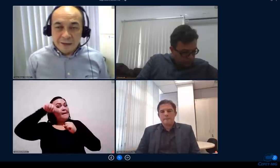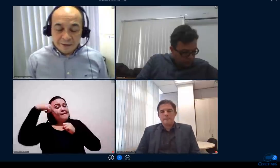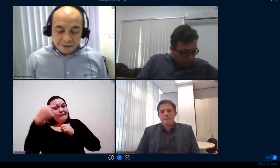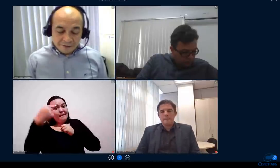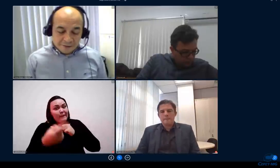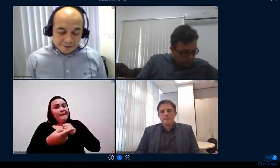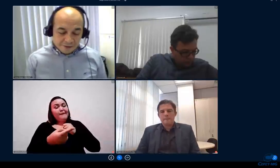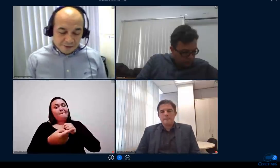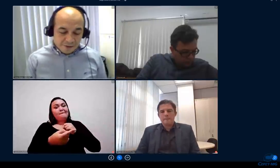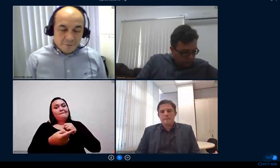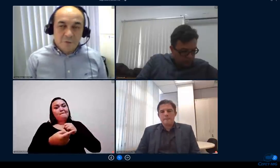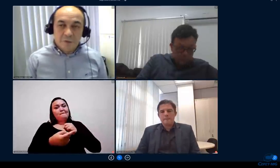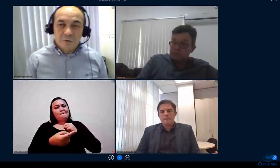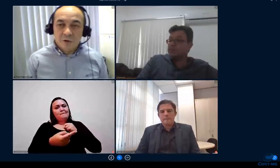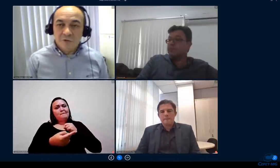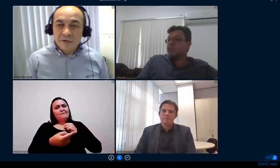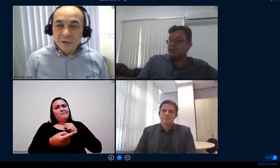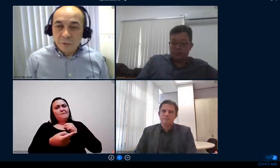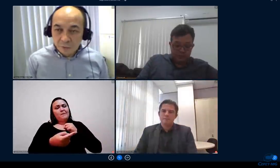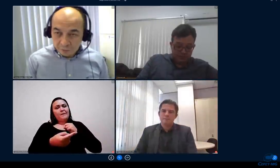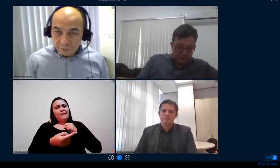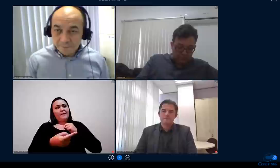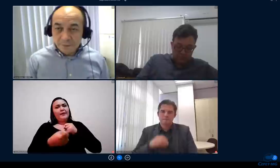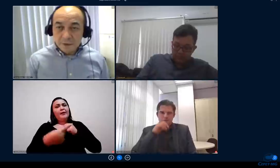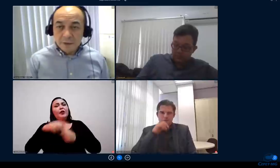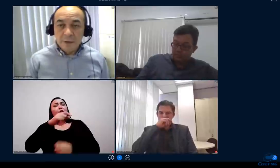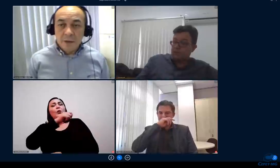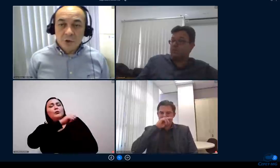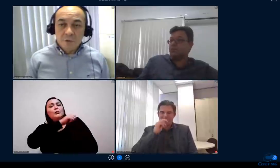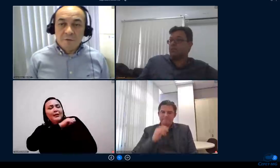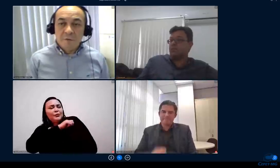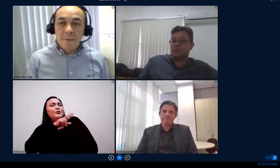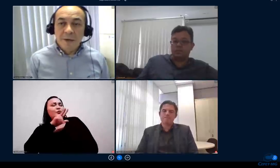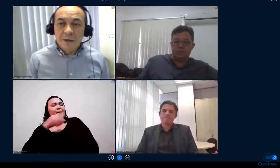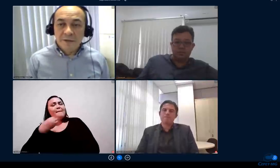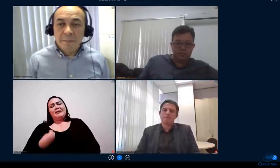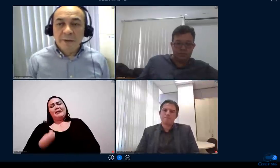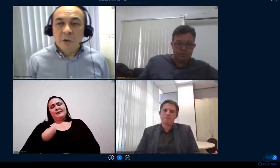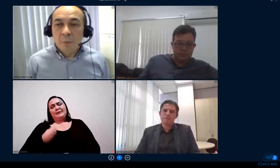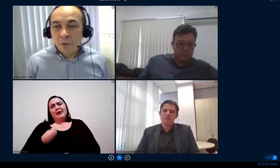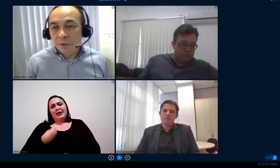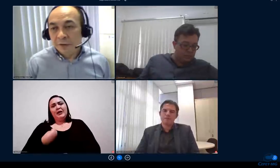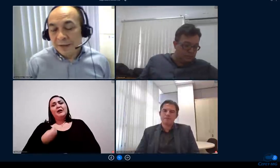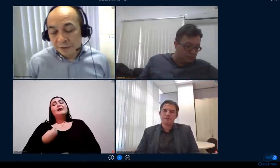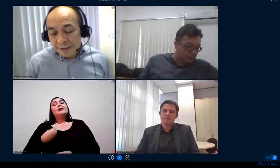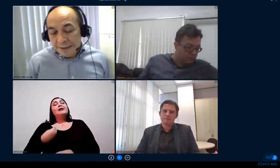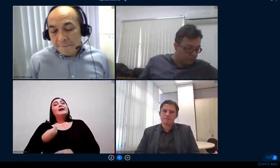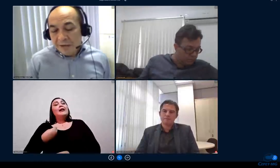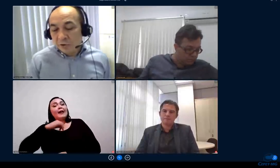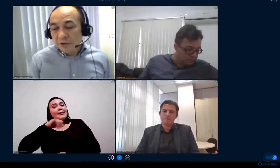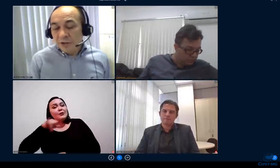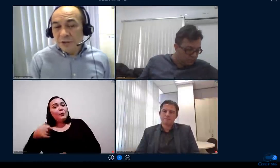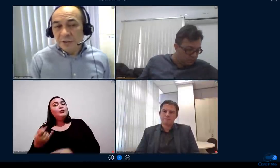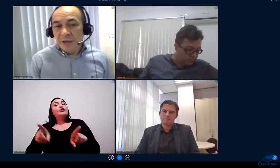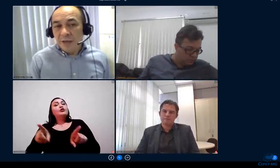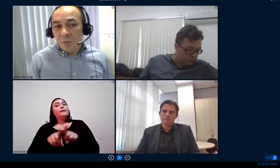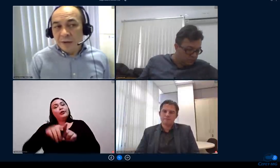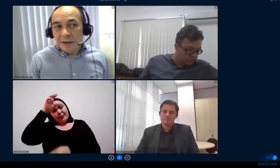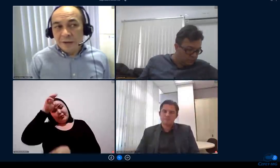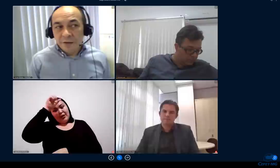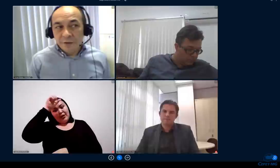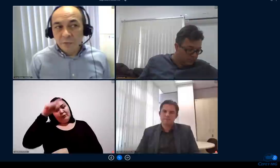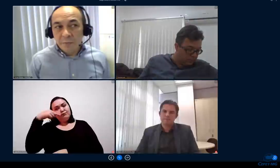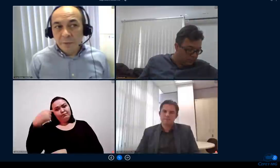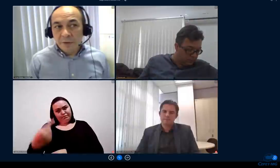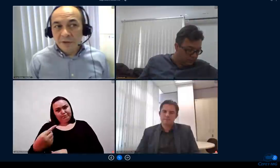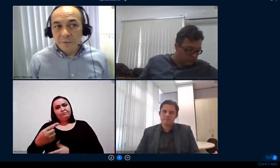a envolver os nossos alunos de uma forma que eles também têm oportunidade mas hoje a gente tem uma